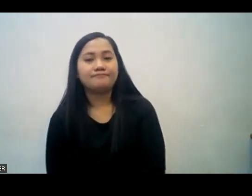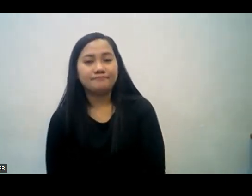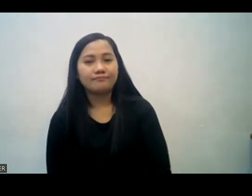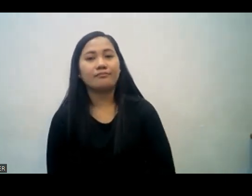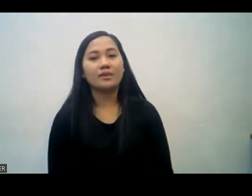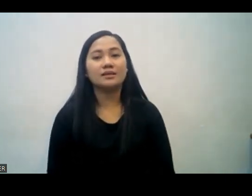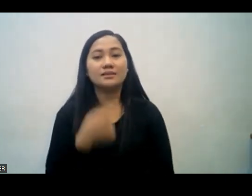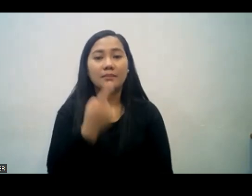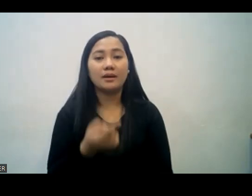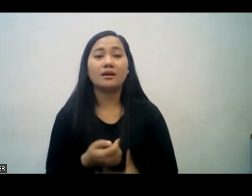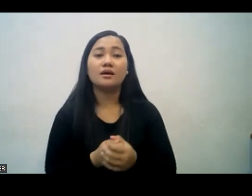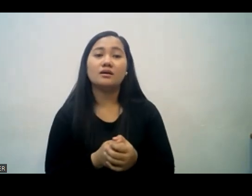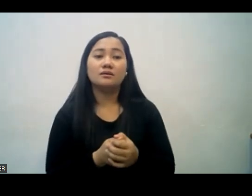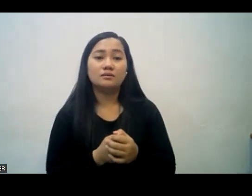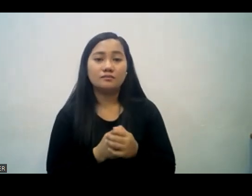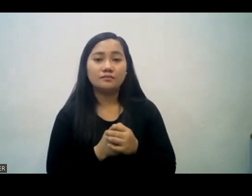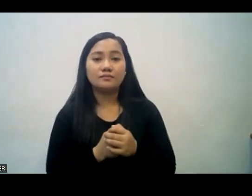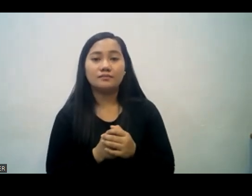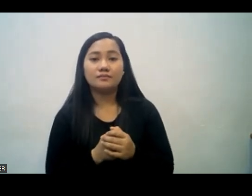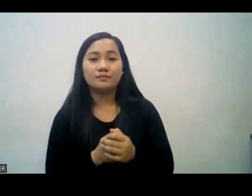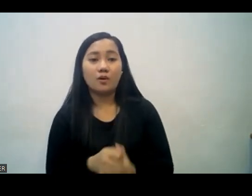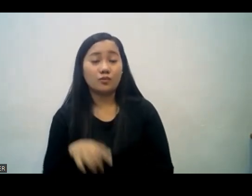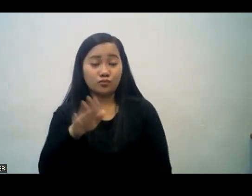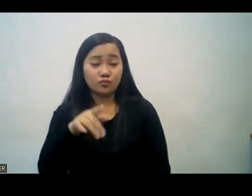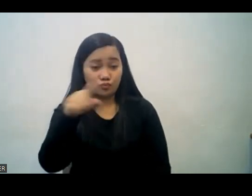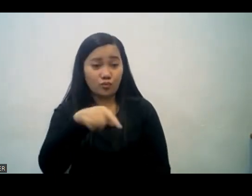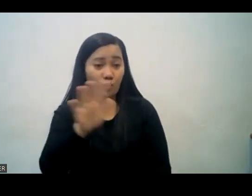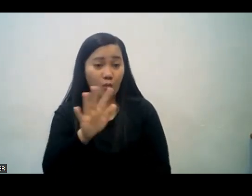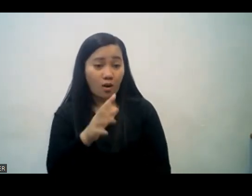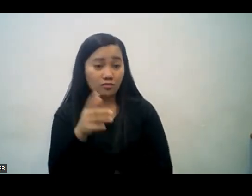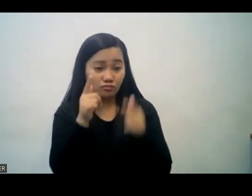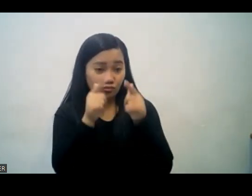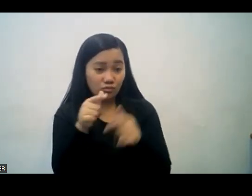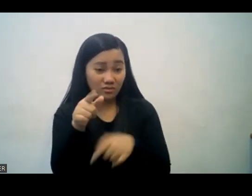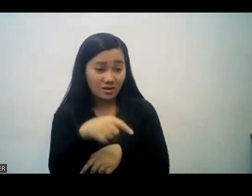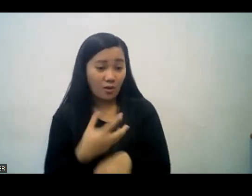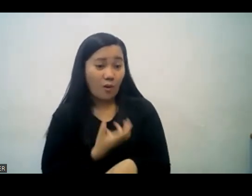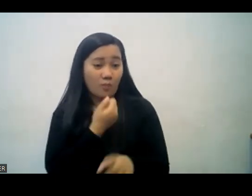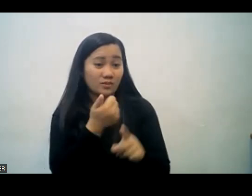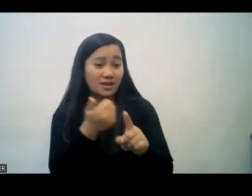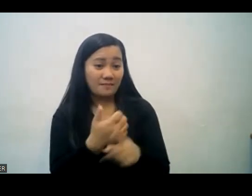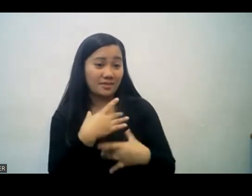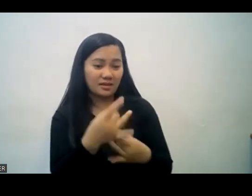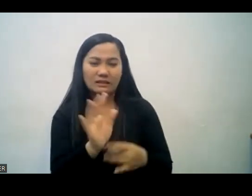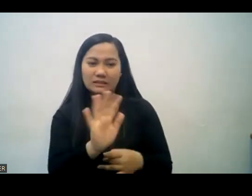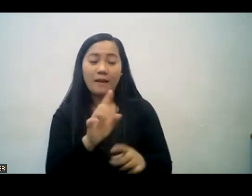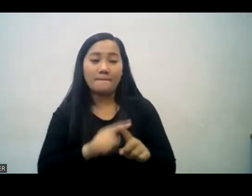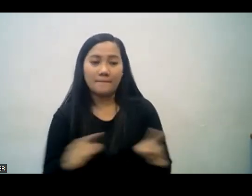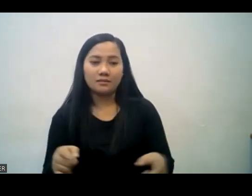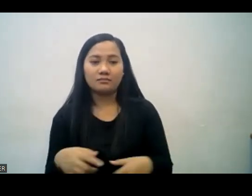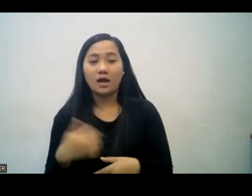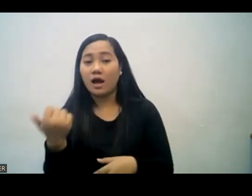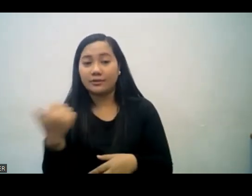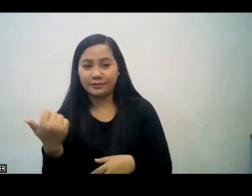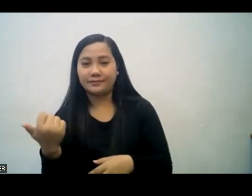of others kaya nga sinasabi po ng Biblia wag tignan ng bawat isa sa inyo ang kanyang sariling kapakanan kundi ang kapakanan ng iba